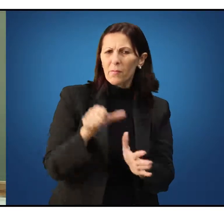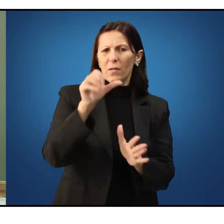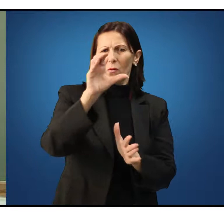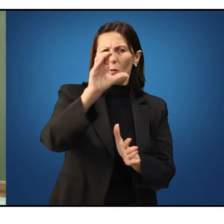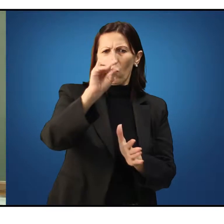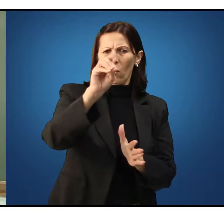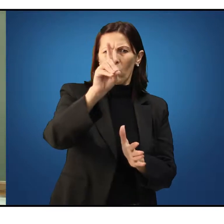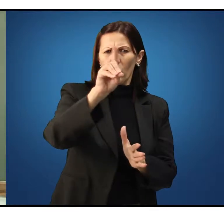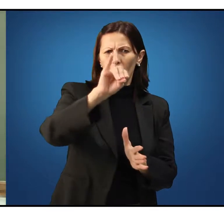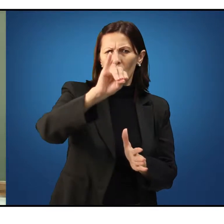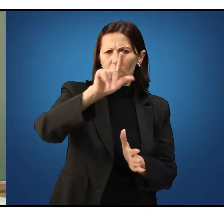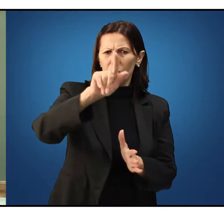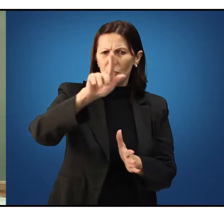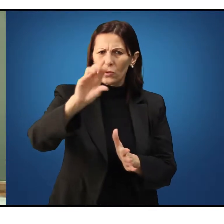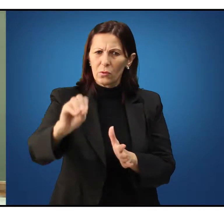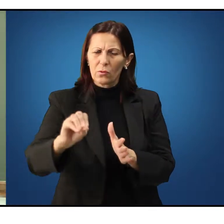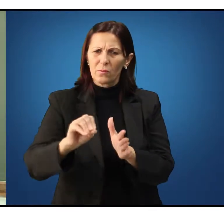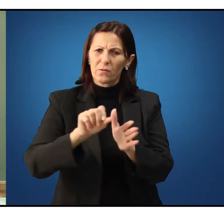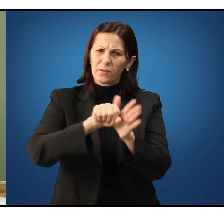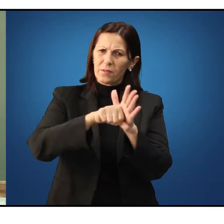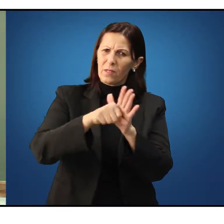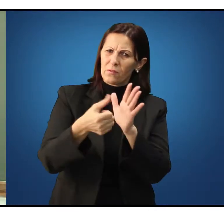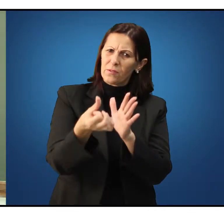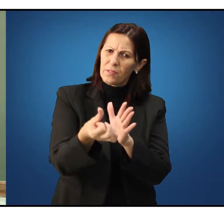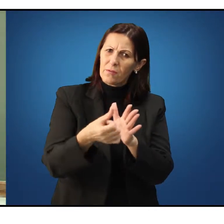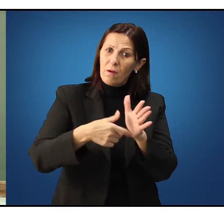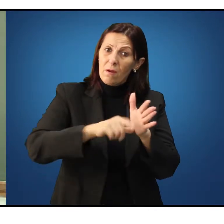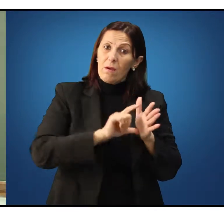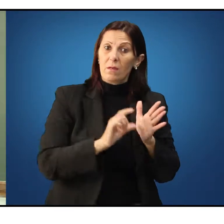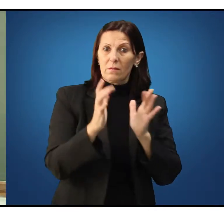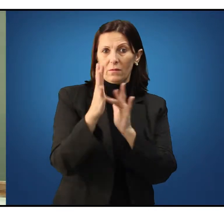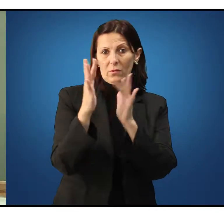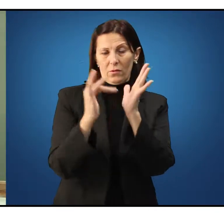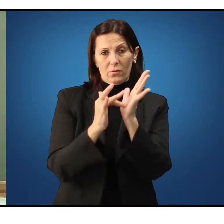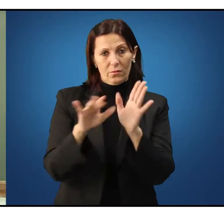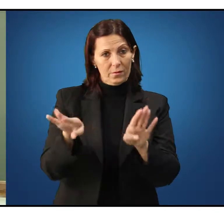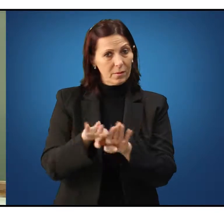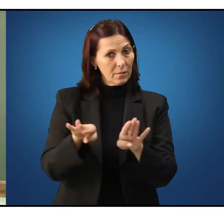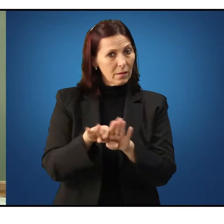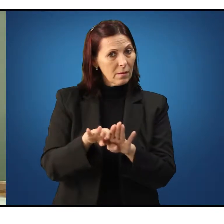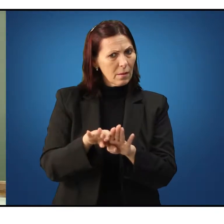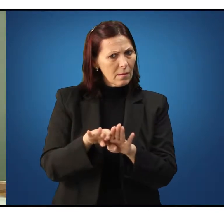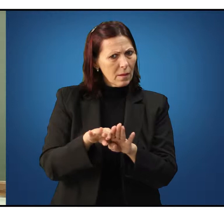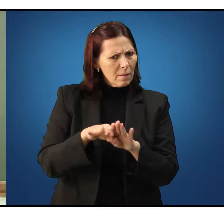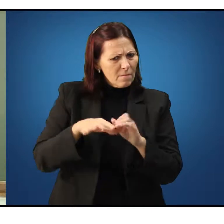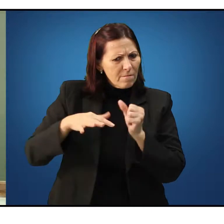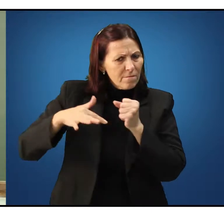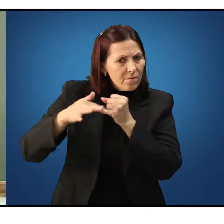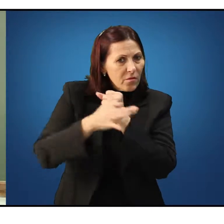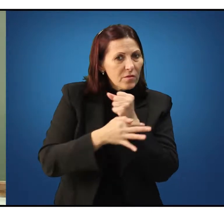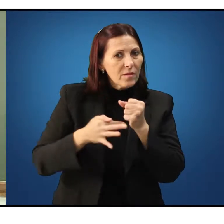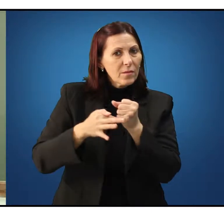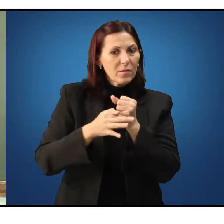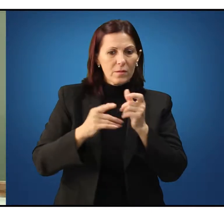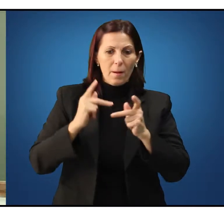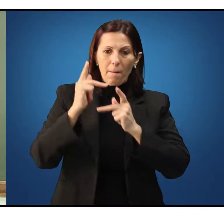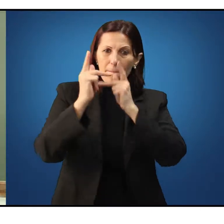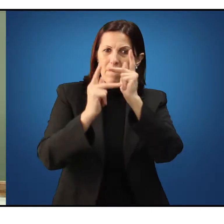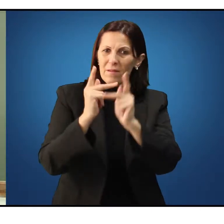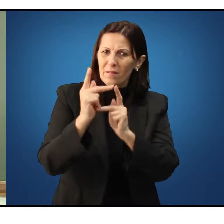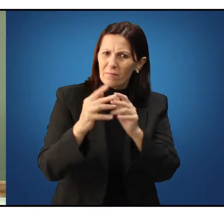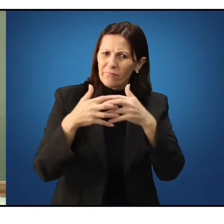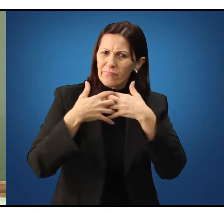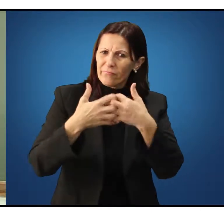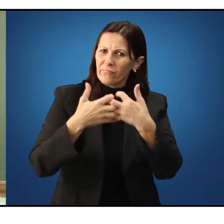lei neste período por volta do século VI a.C. também. e, fundamentalmente, neste processo de